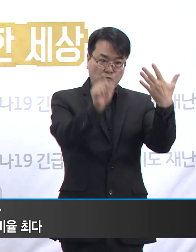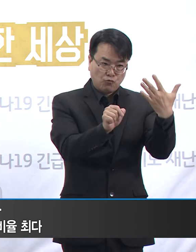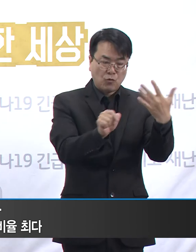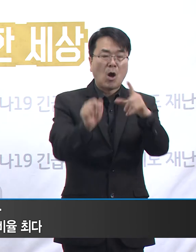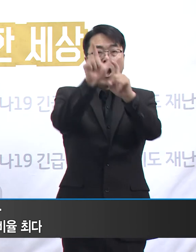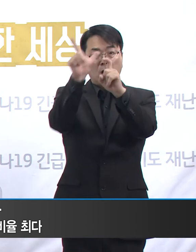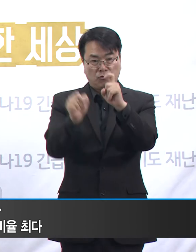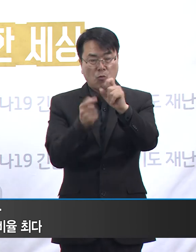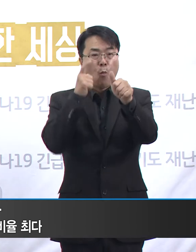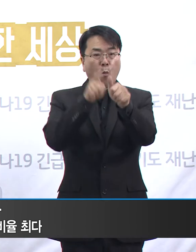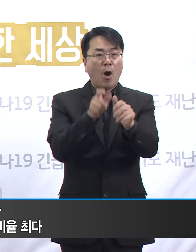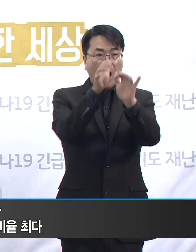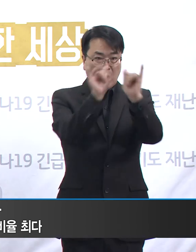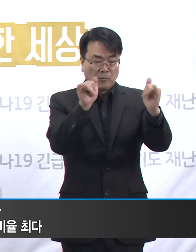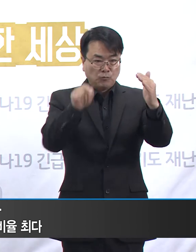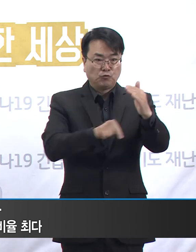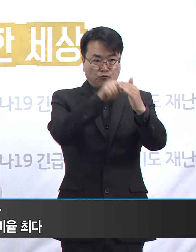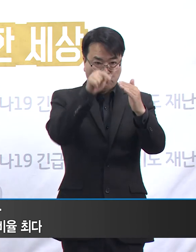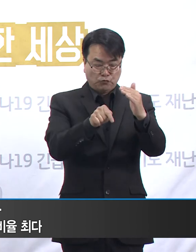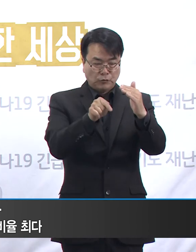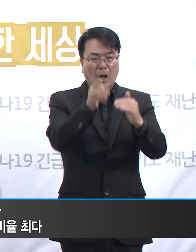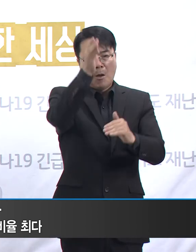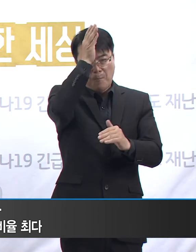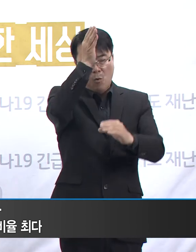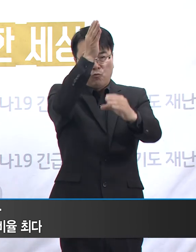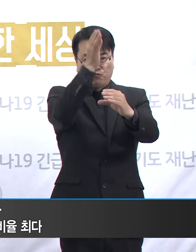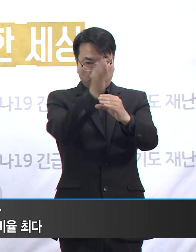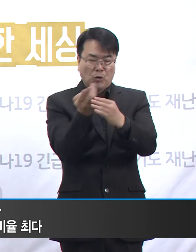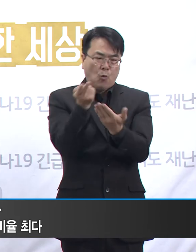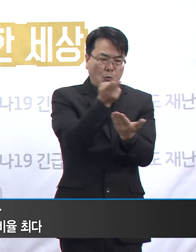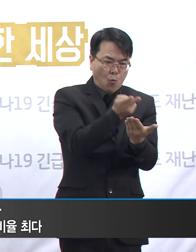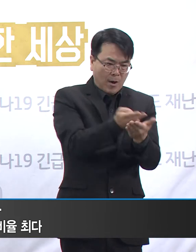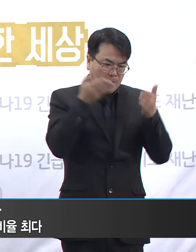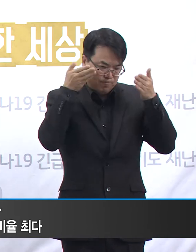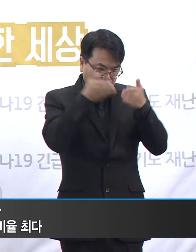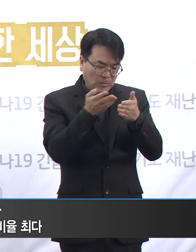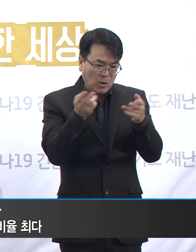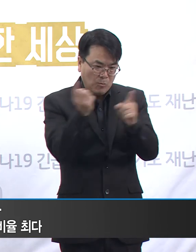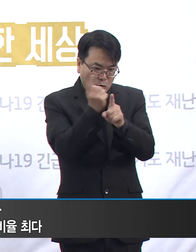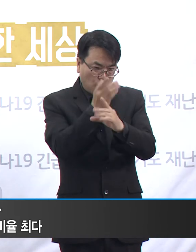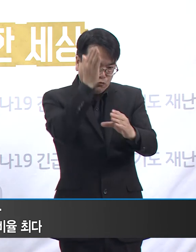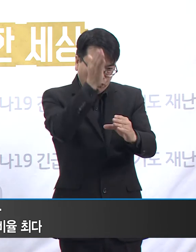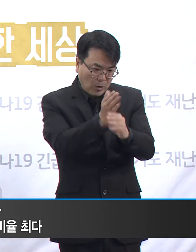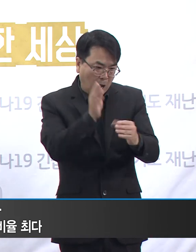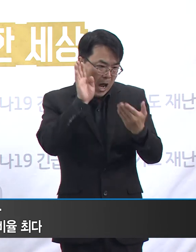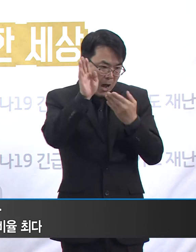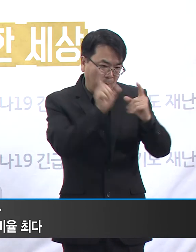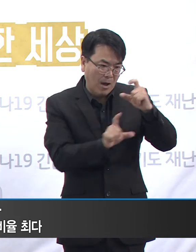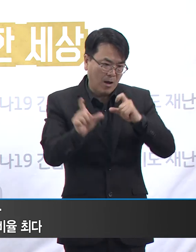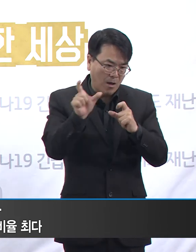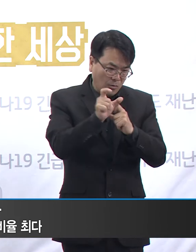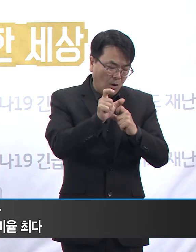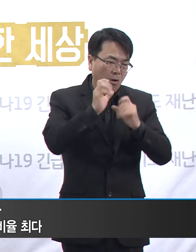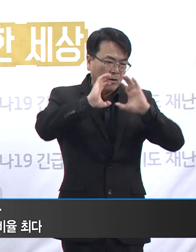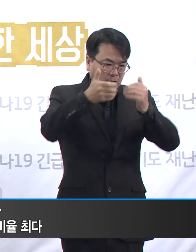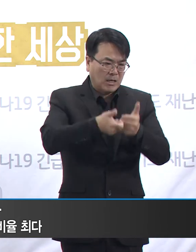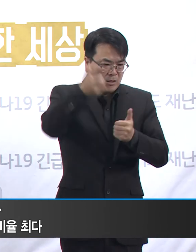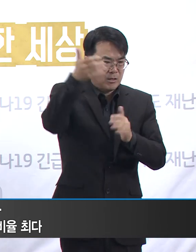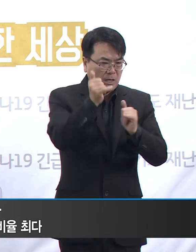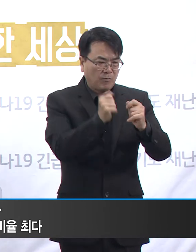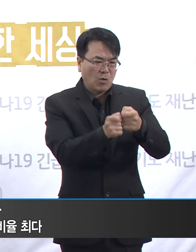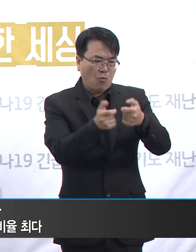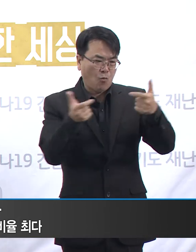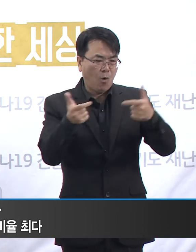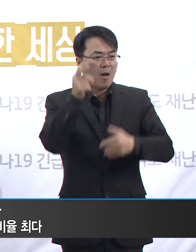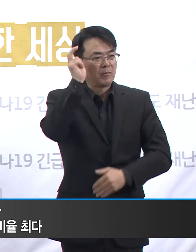확진된 분들 중에는 아직 의료기관에서 집중치료 중인 환자들이 계시기 때문에 이 비율의 격차는 더욱 벌어질 가능성이 높습니다.